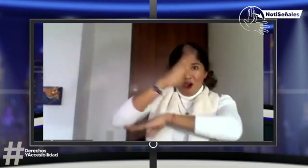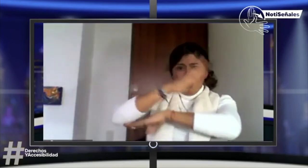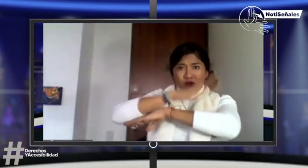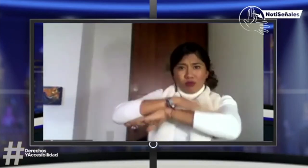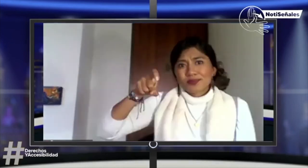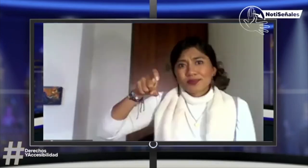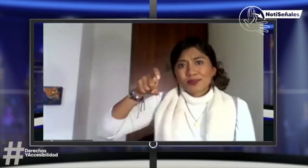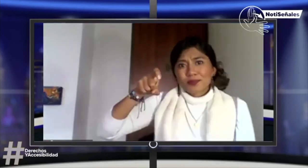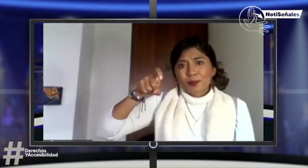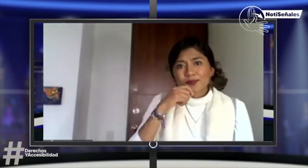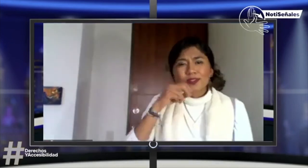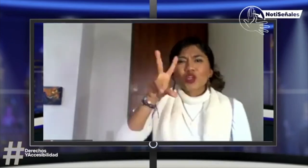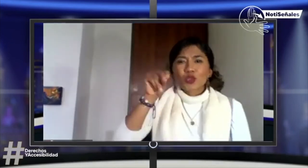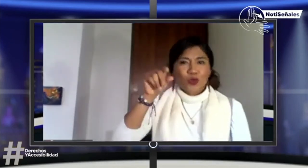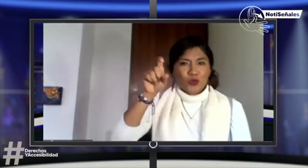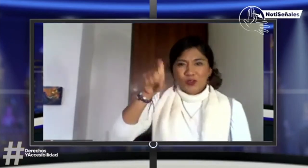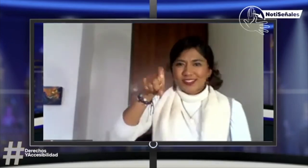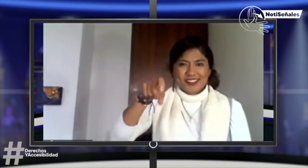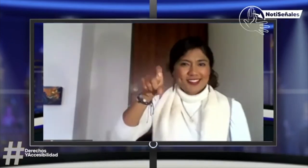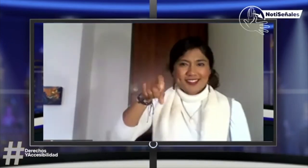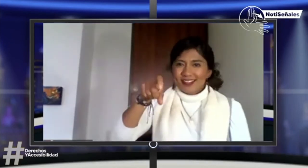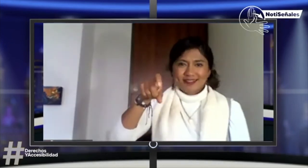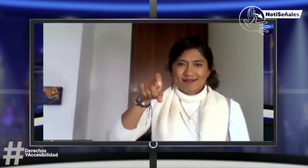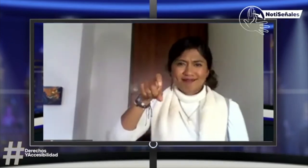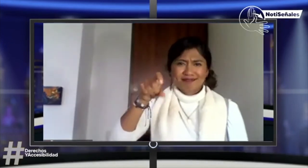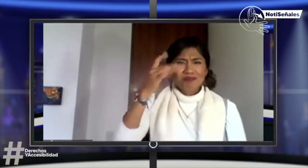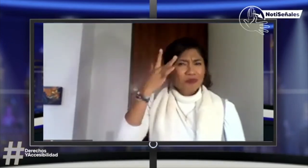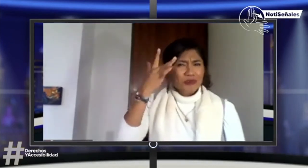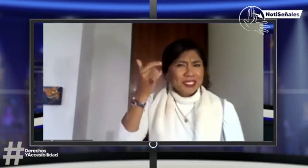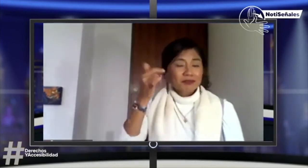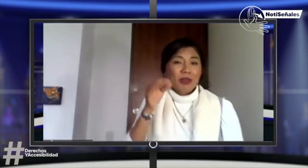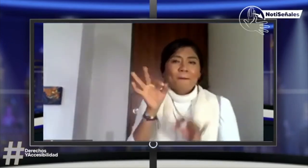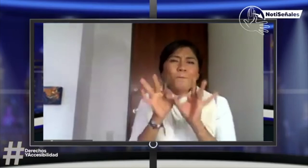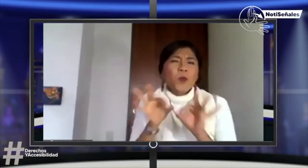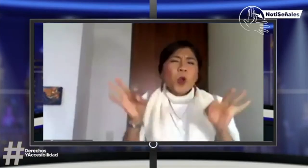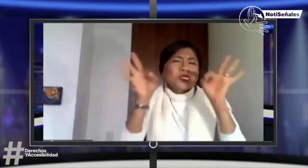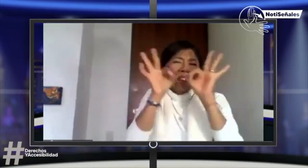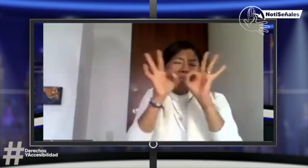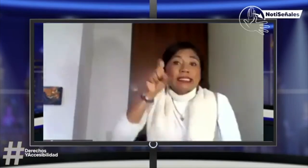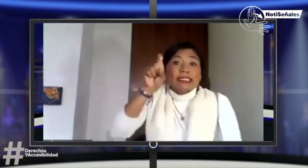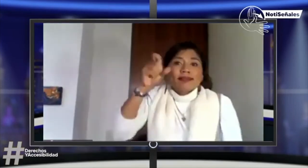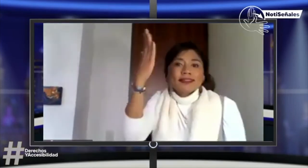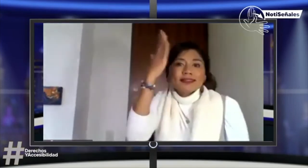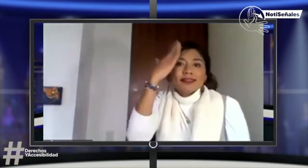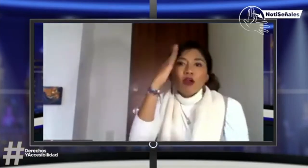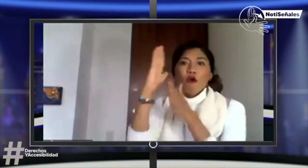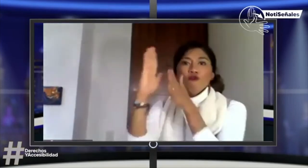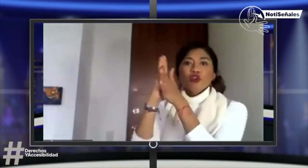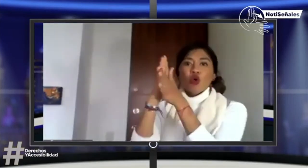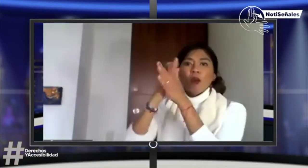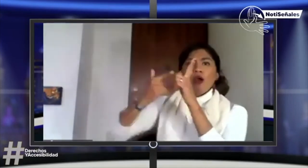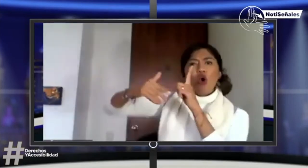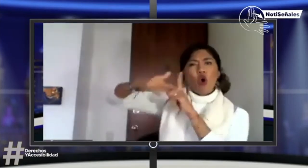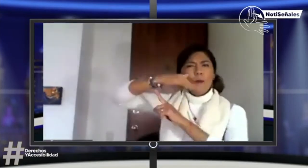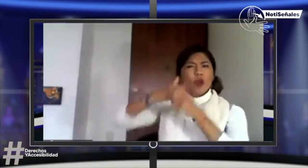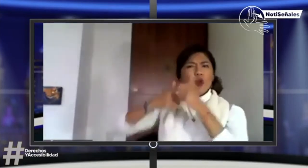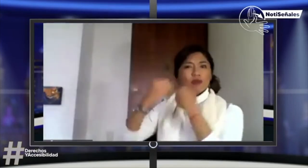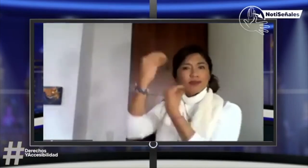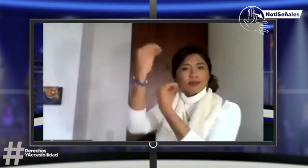votación, yo creo que no es necesario. Lo más importante es tener la información,